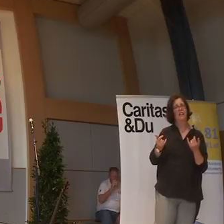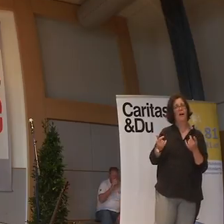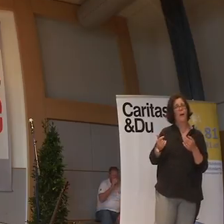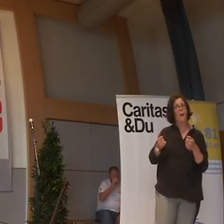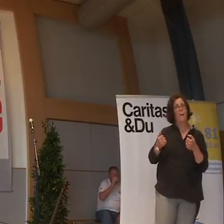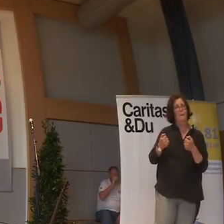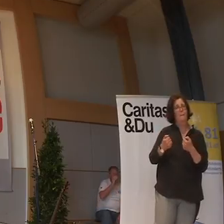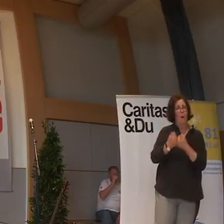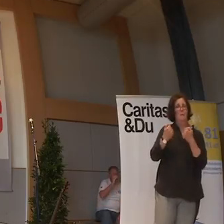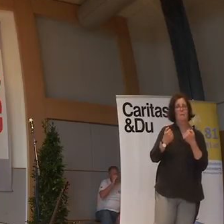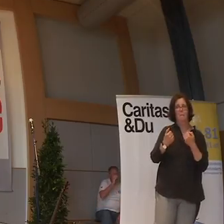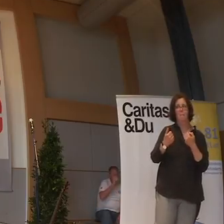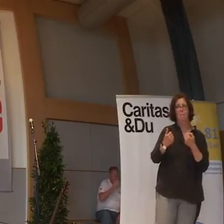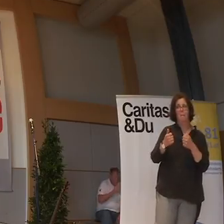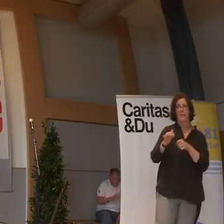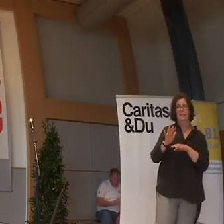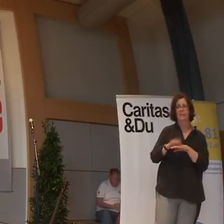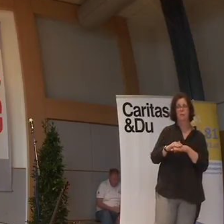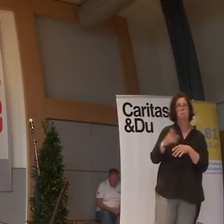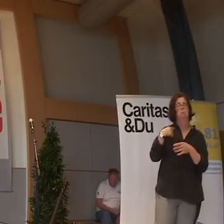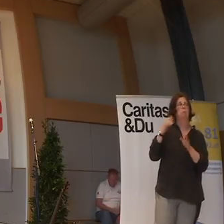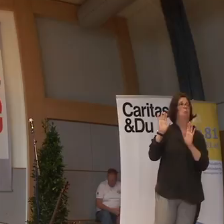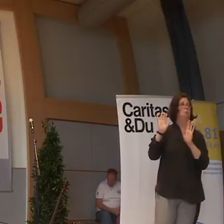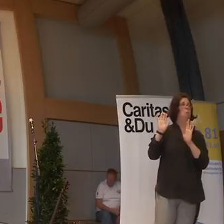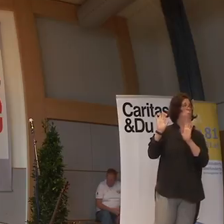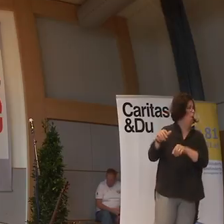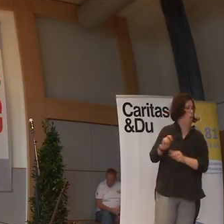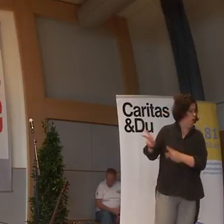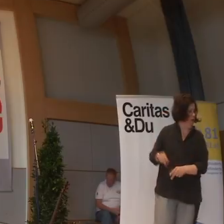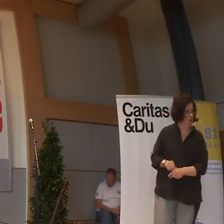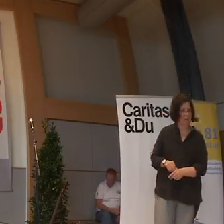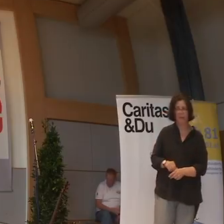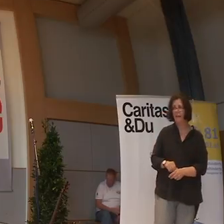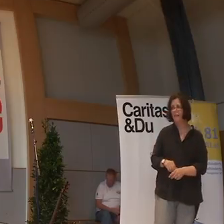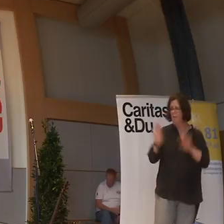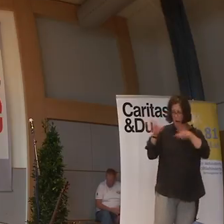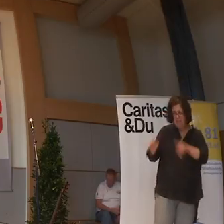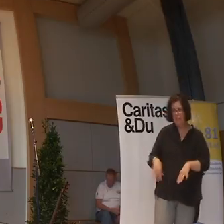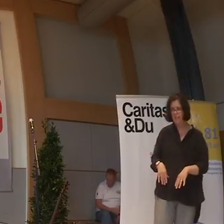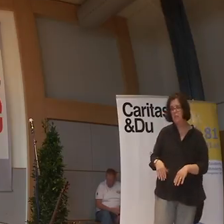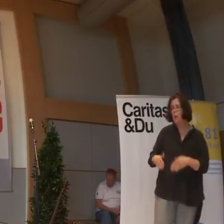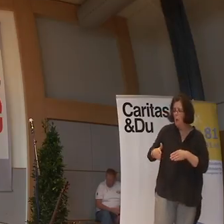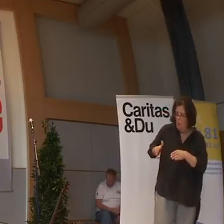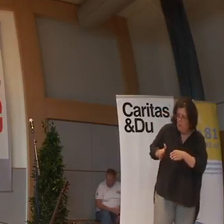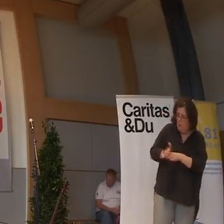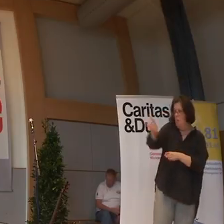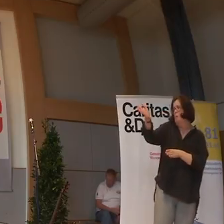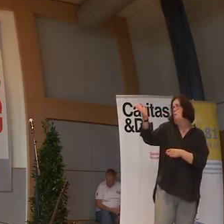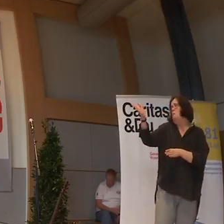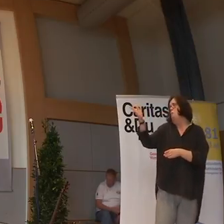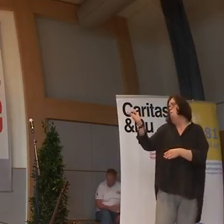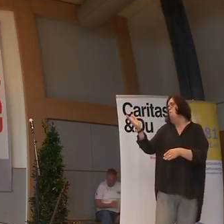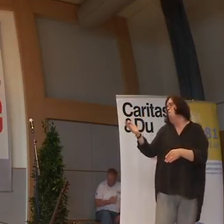aufgehoben an dem Barocker. Denn ich meine, das ist okay. Weißt du, dann streicht man vorbei, dann,